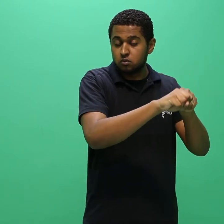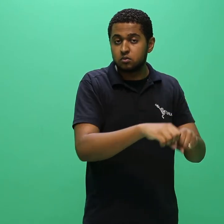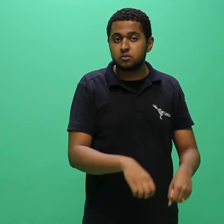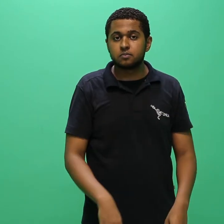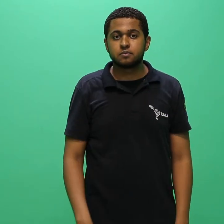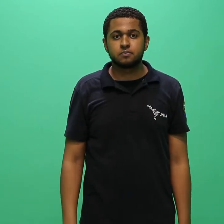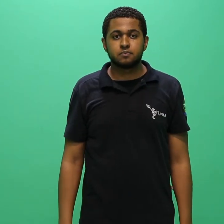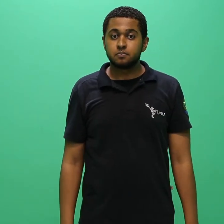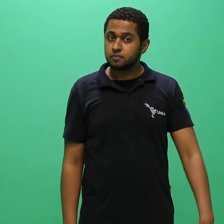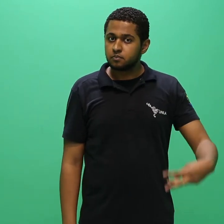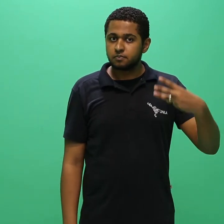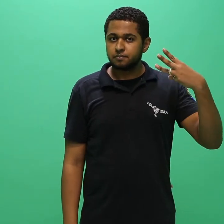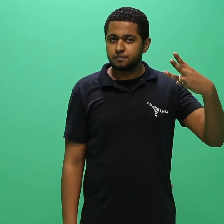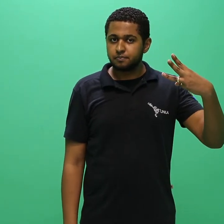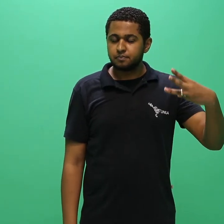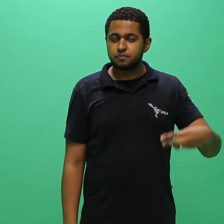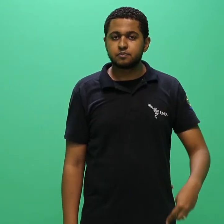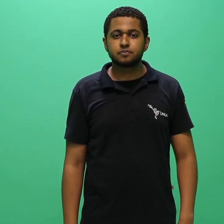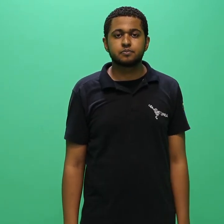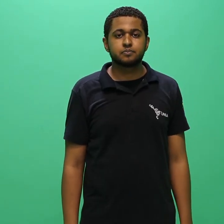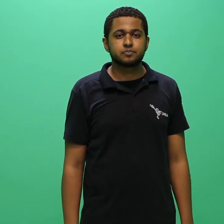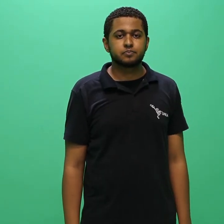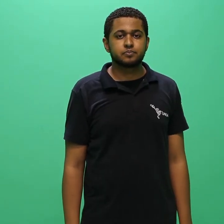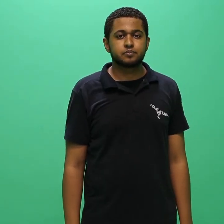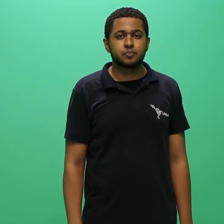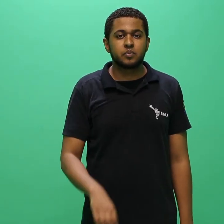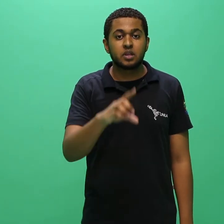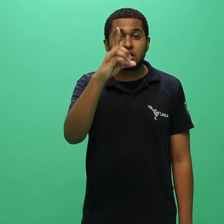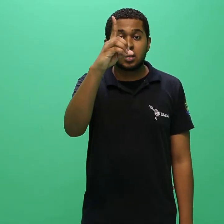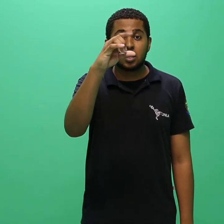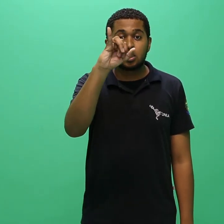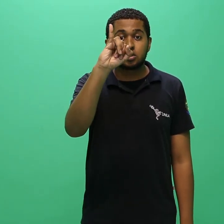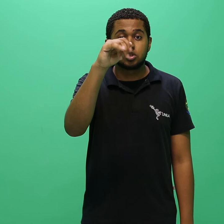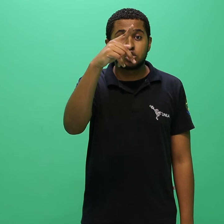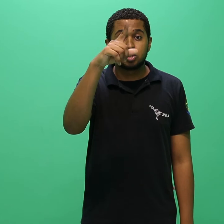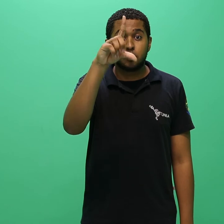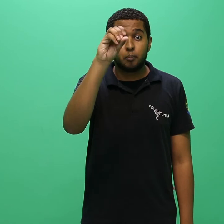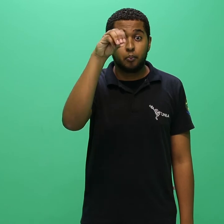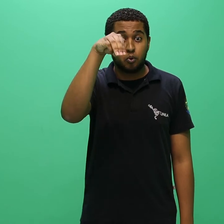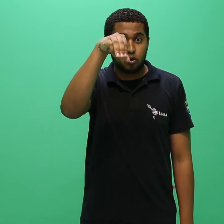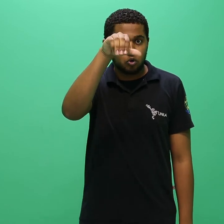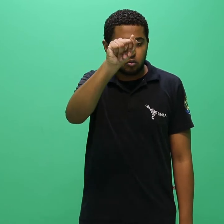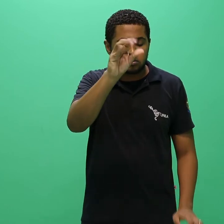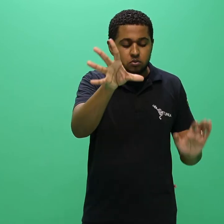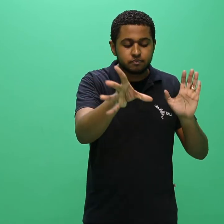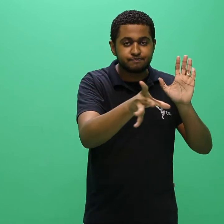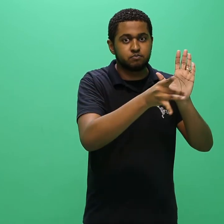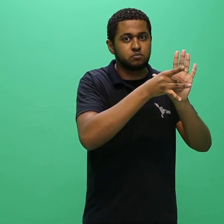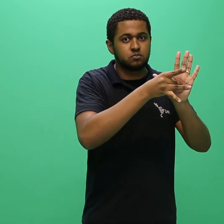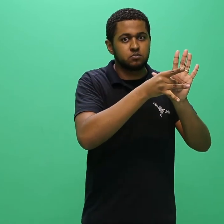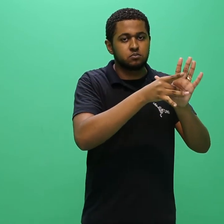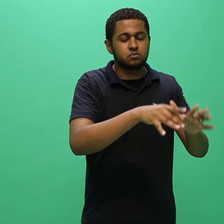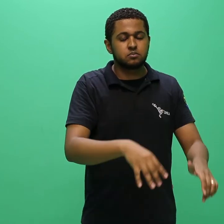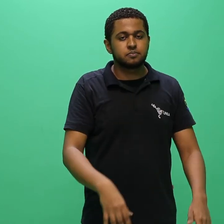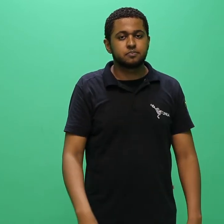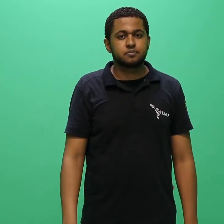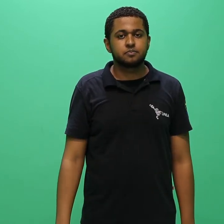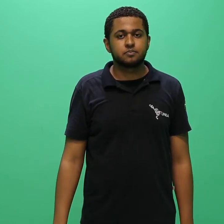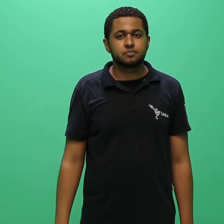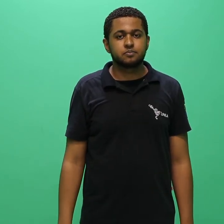3. Diploma da graduação devidamente registrado. 4. Para o